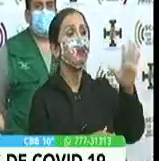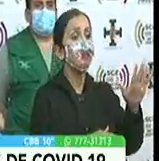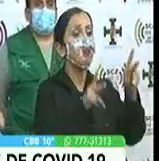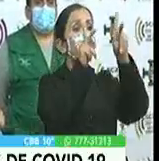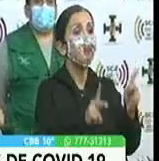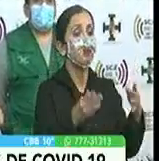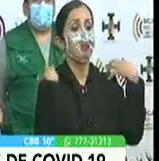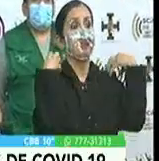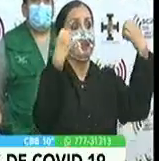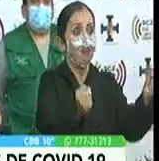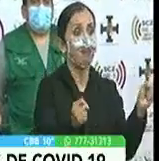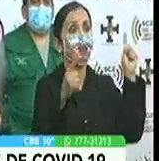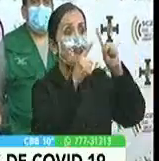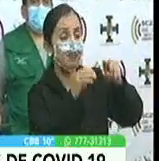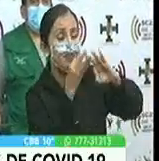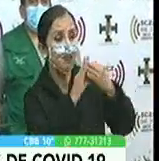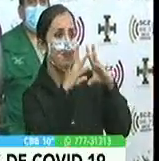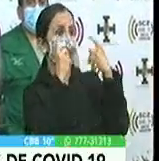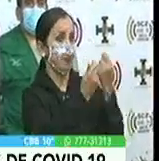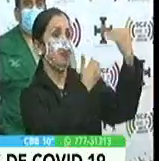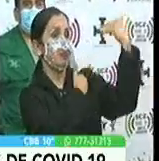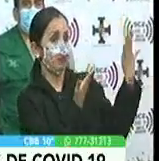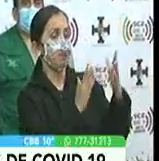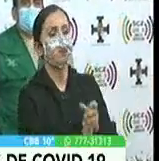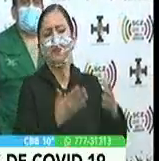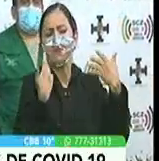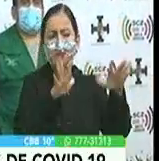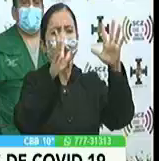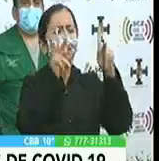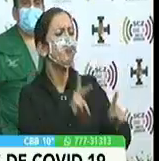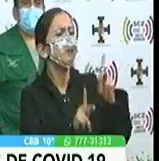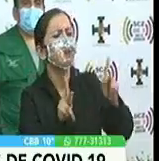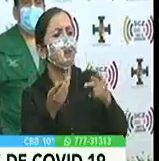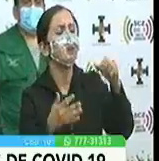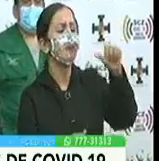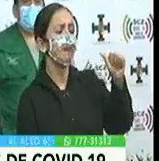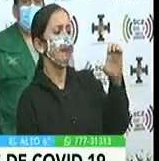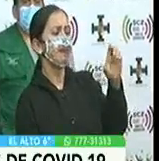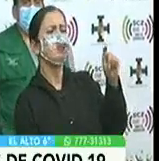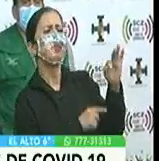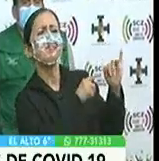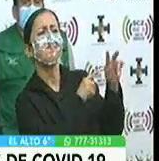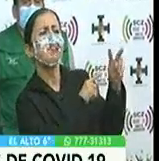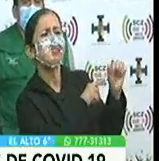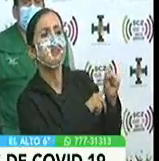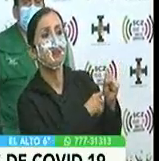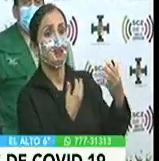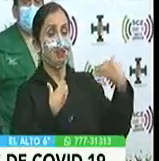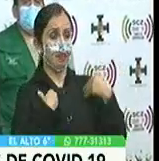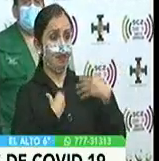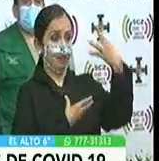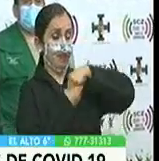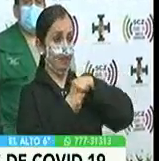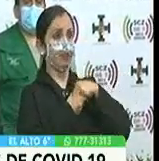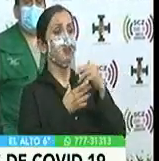casos recuperados que hay en el departamento, teniendo una población activa de COVID-19 de